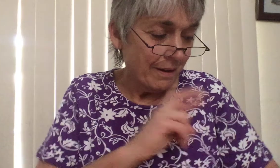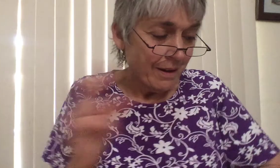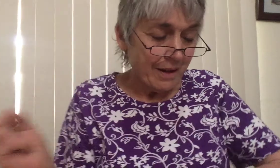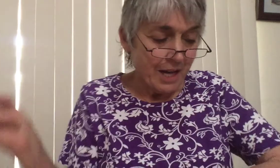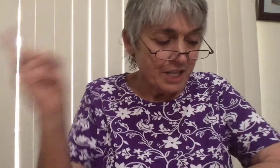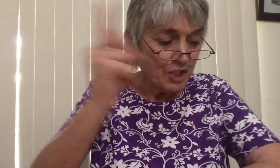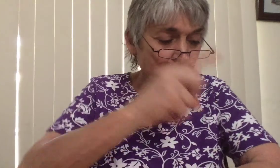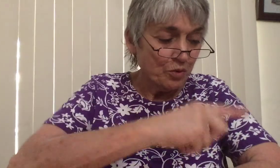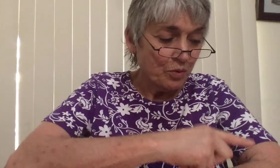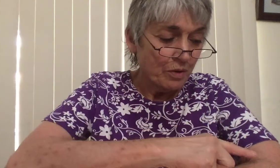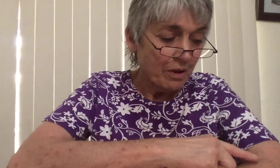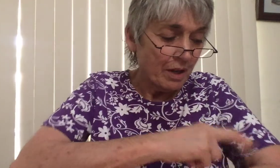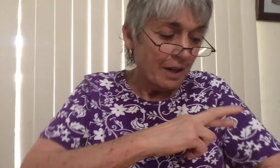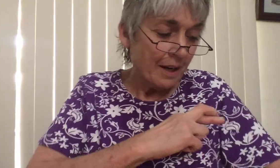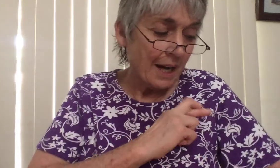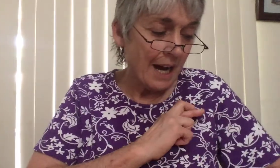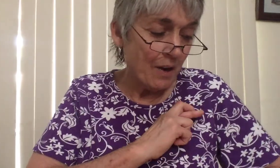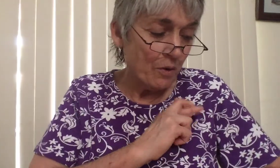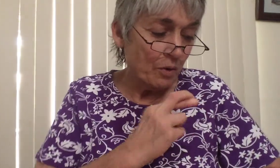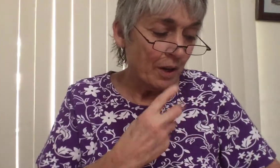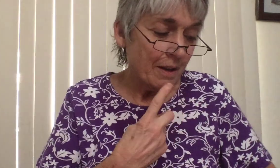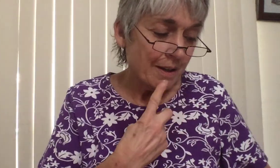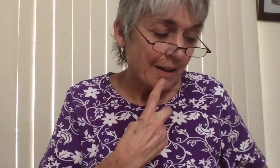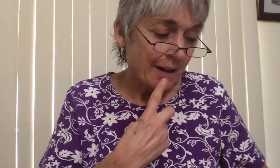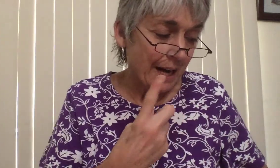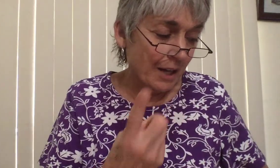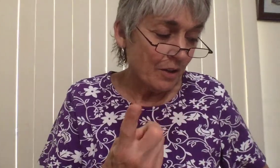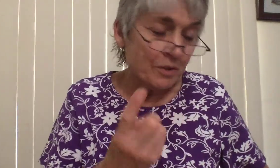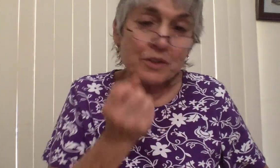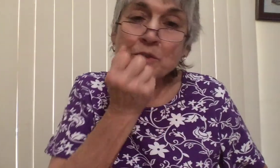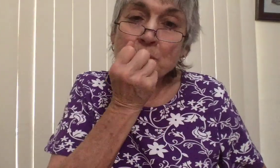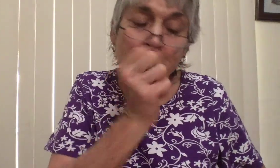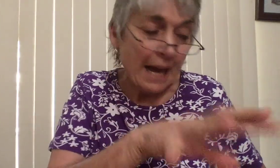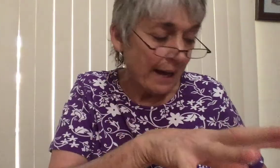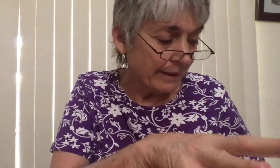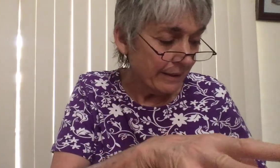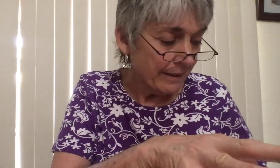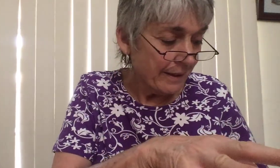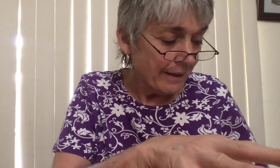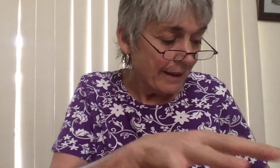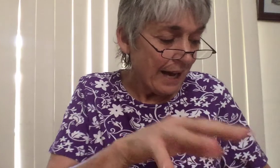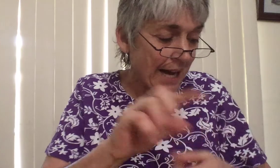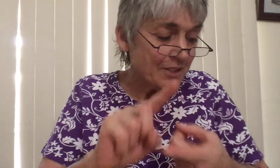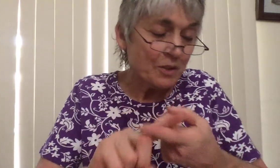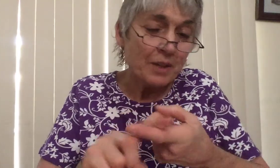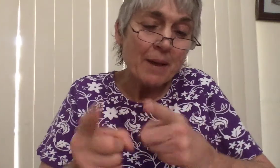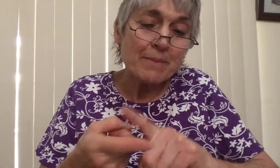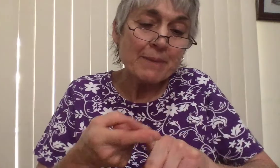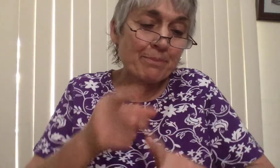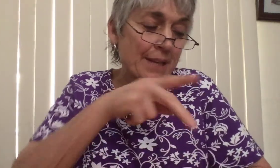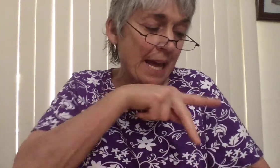Un jour, Raoul raconte une blague à son ami Pierre.